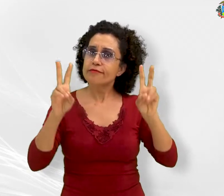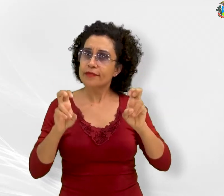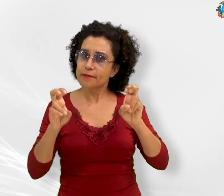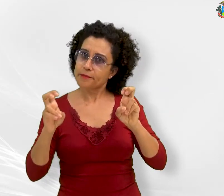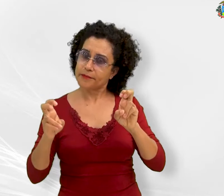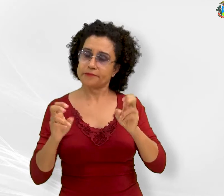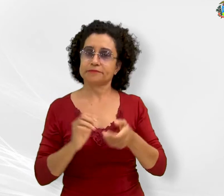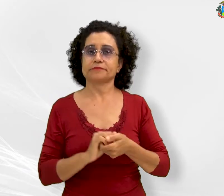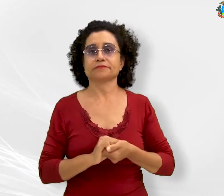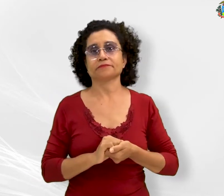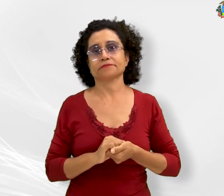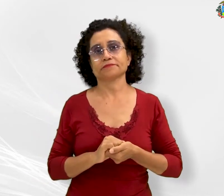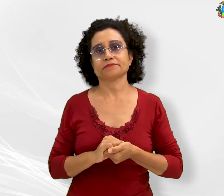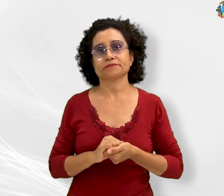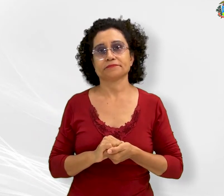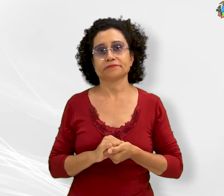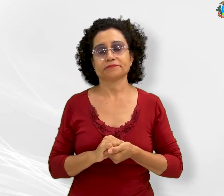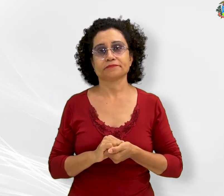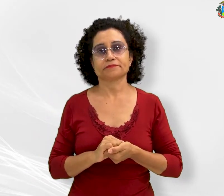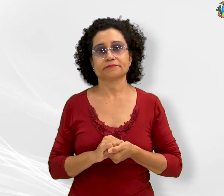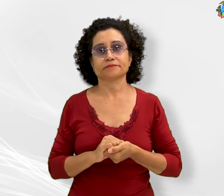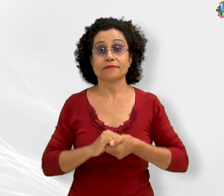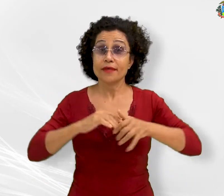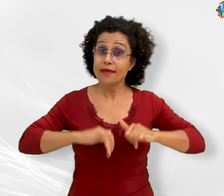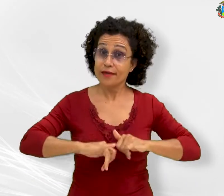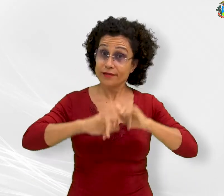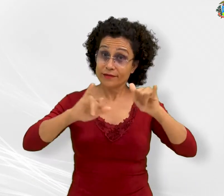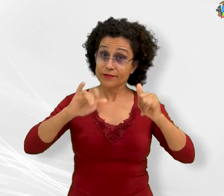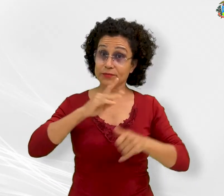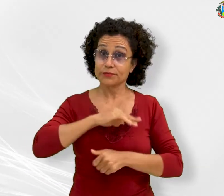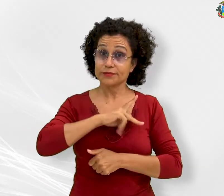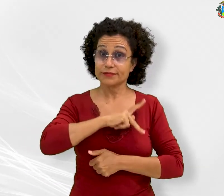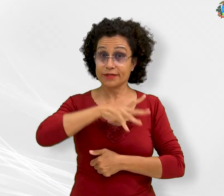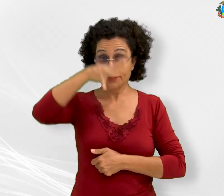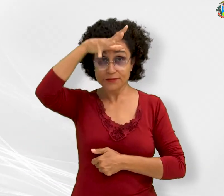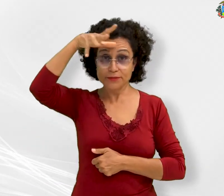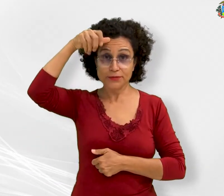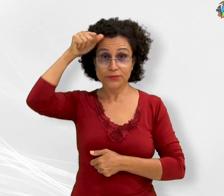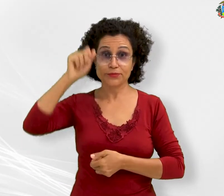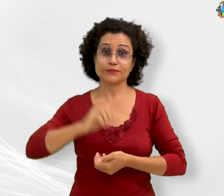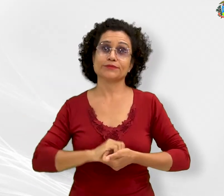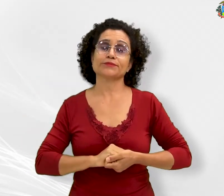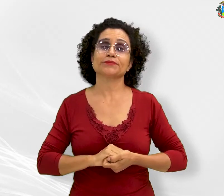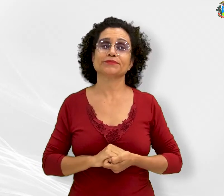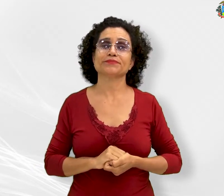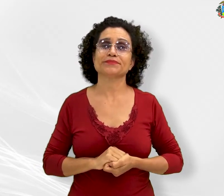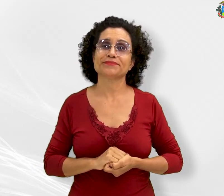abordados. Esse foi um conteúdo do Ministério Público do Estado de Mato Grosso.